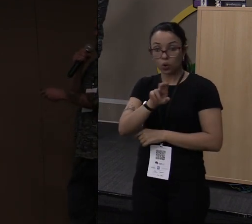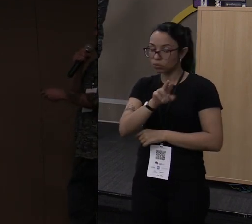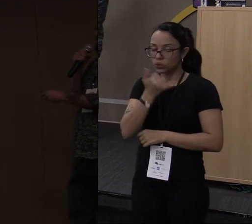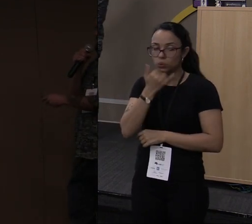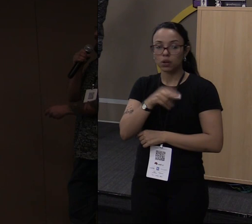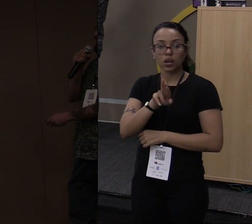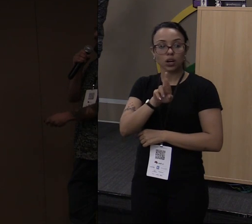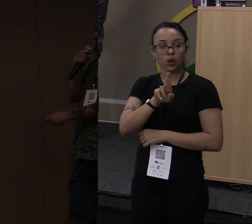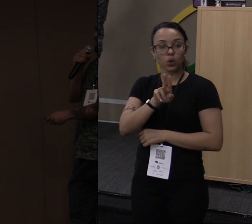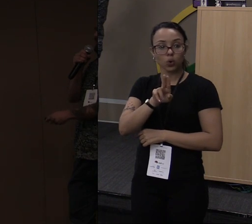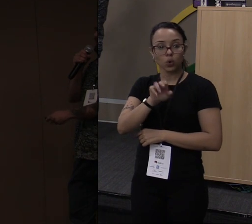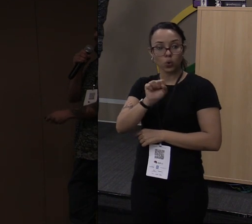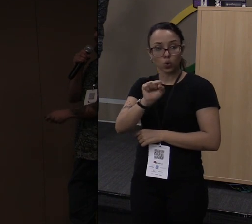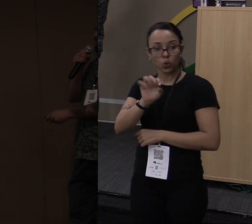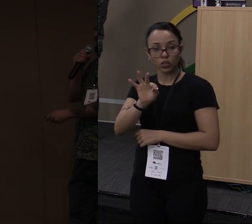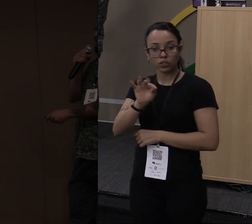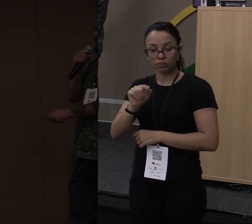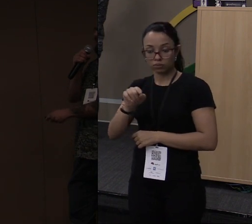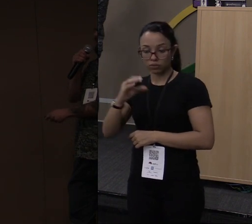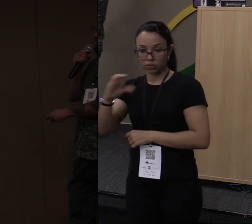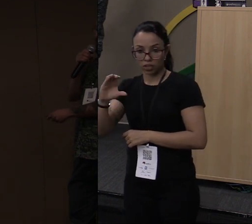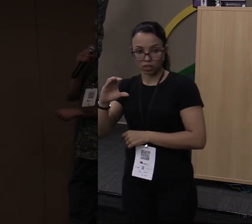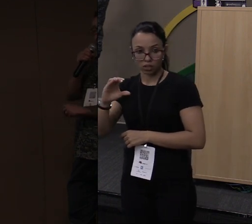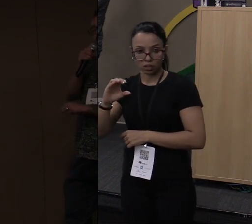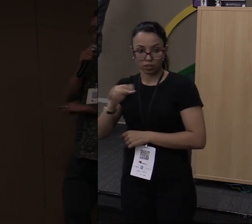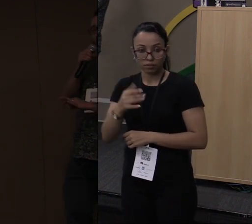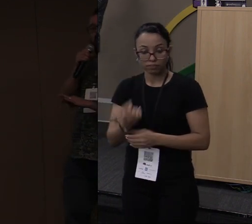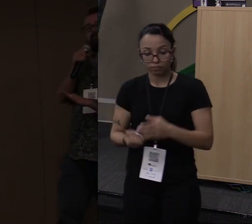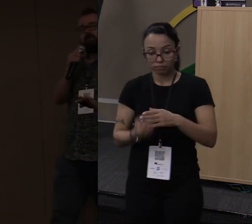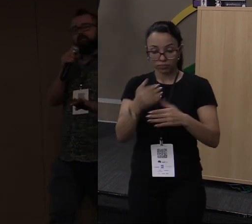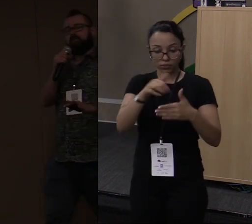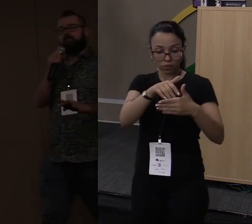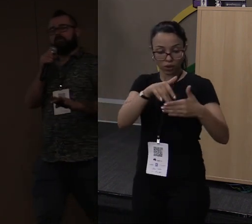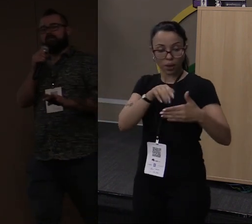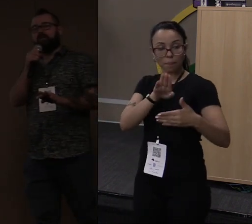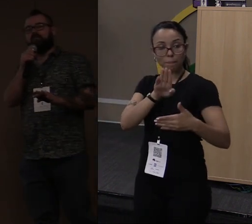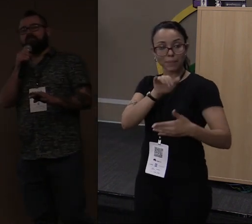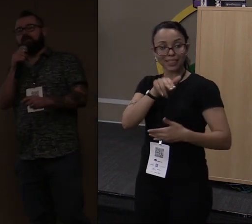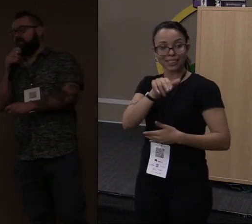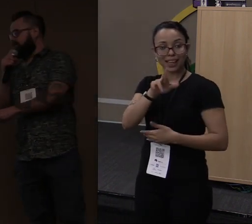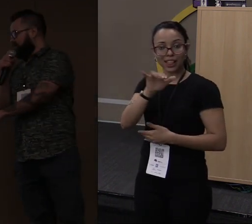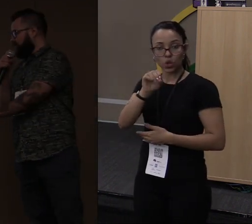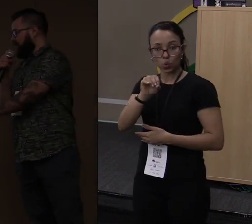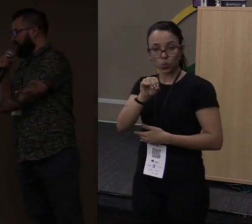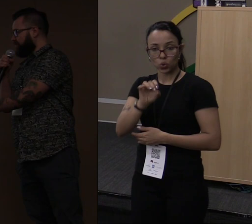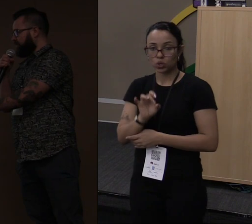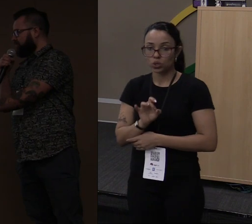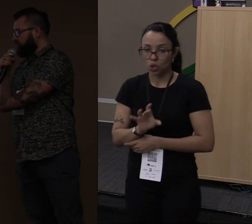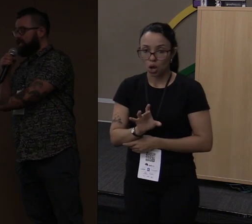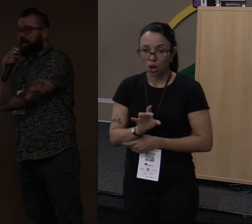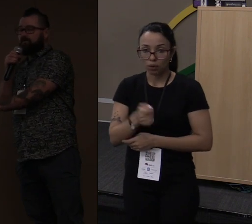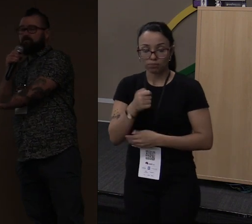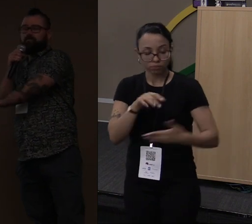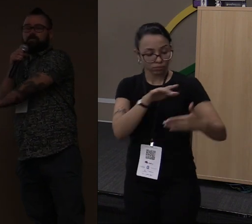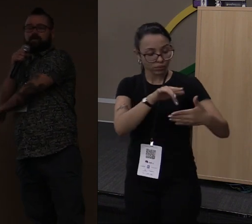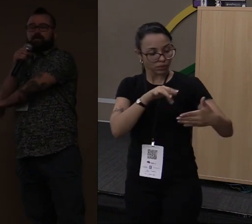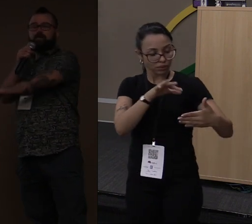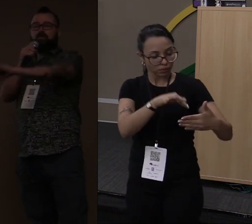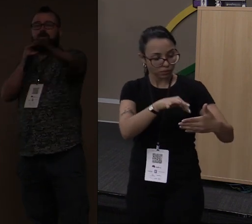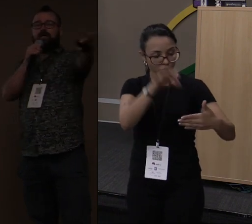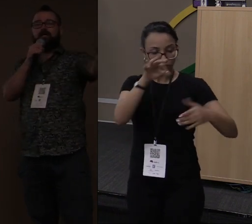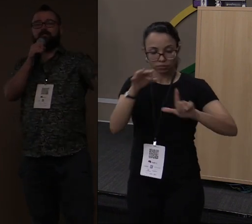o nome do arquivo. E pronto, ele gera para você um arquivo binário só. E é só isso que você tem que fazer. Você tem que pegar esse arquivo binário